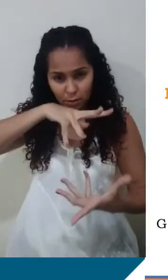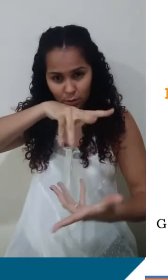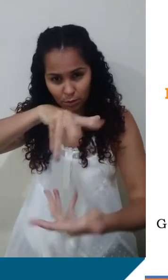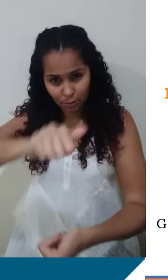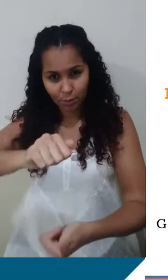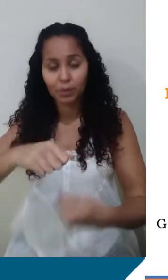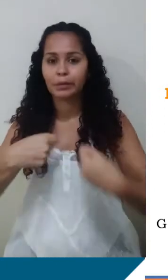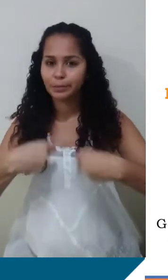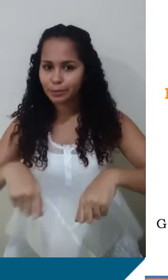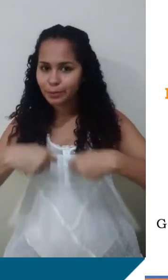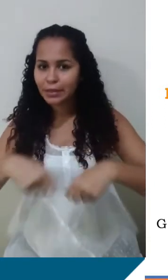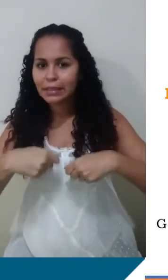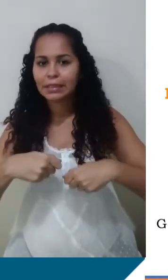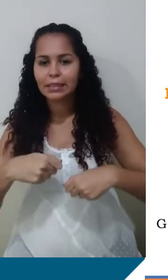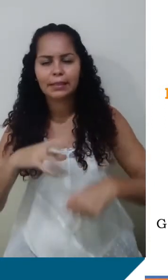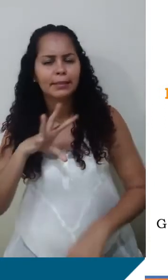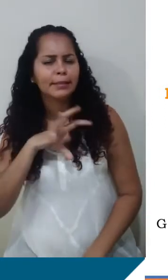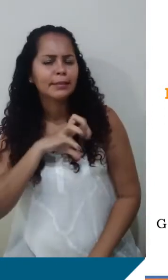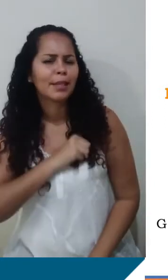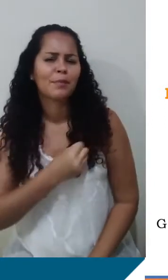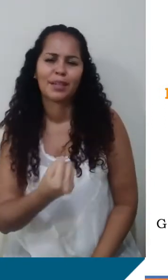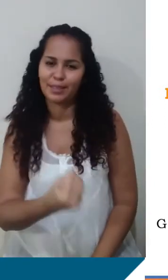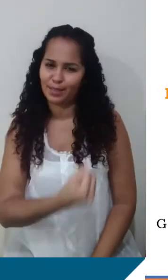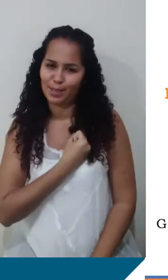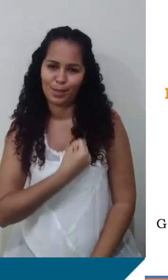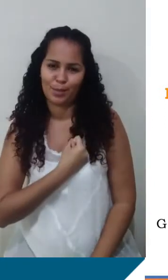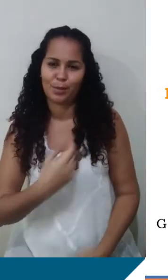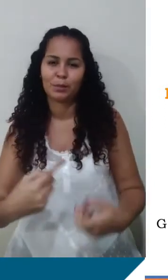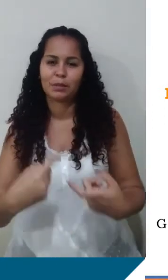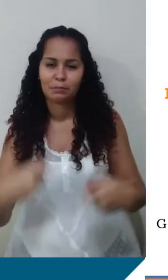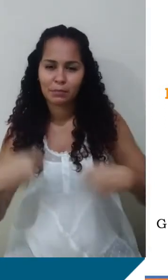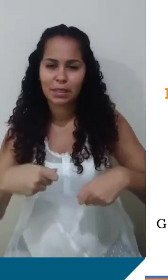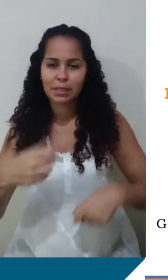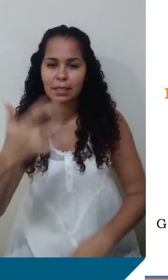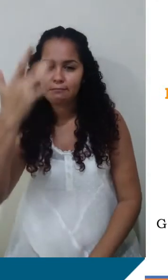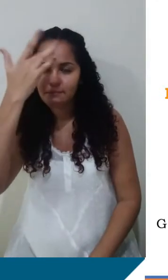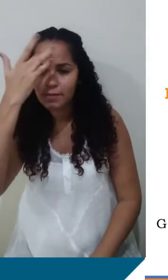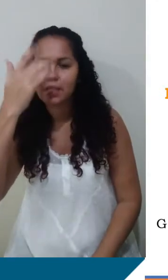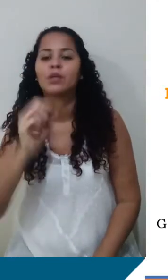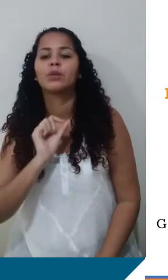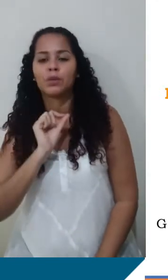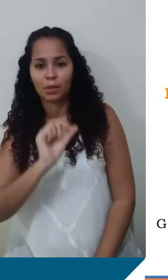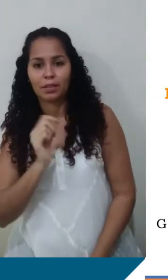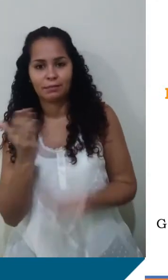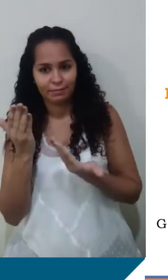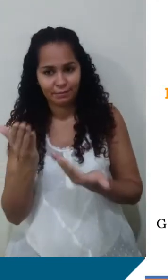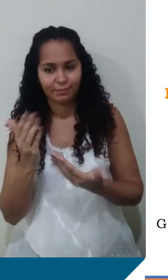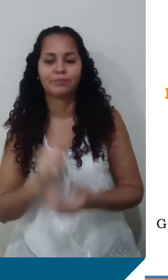coração para este número. 6,67 vezes 10 elevado a menos 11 Nm² por kg ao quadrado.